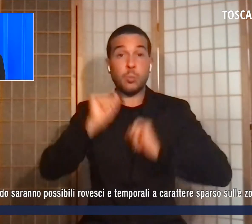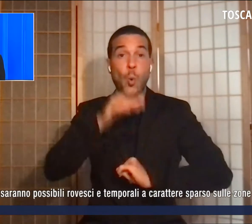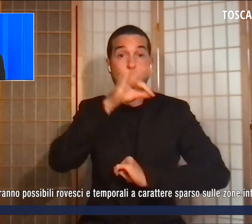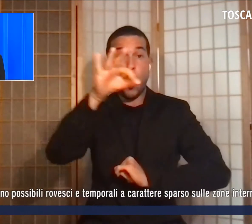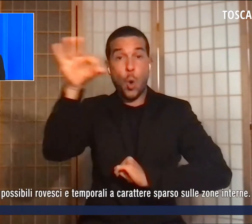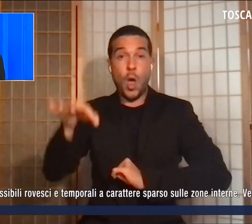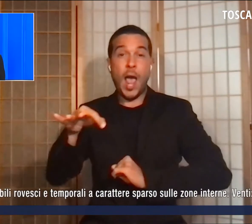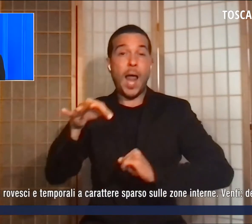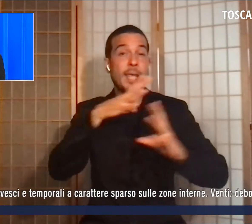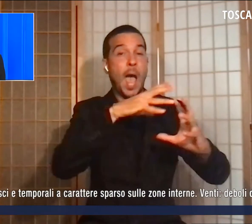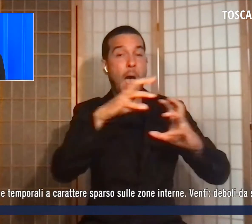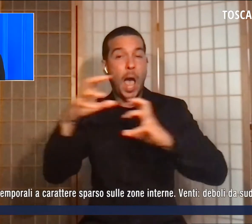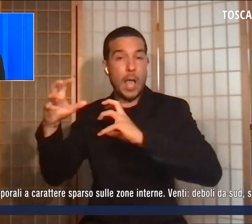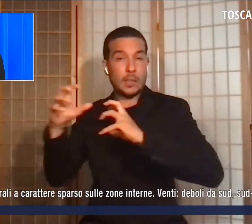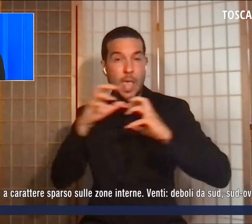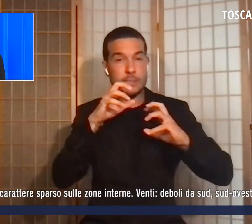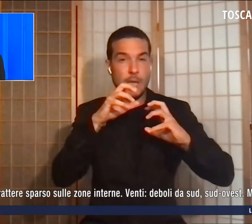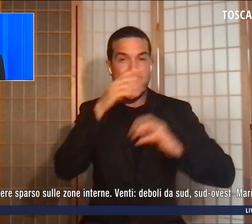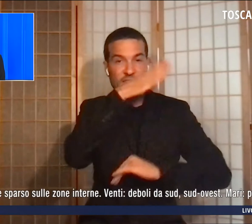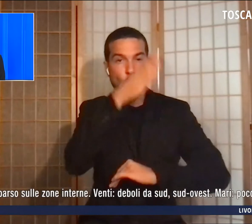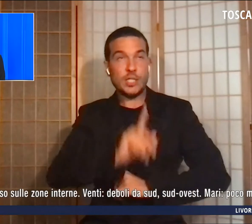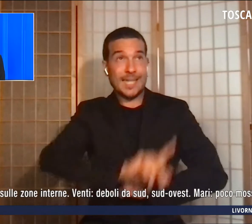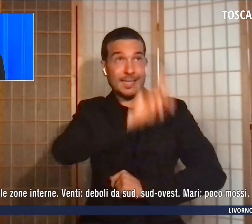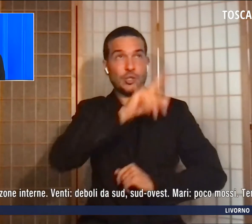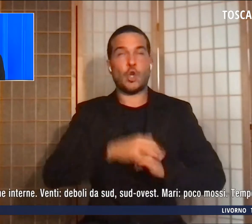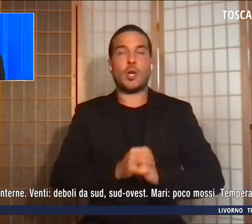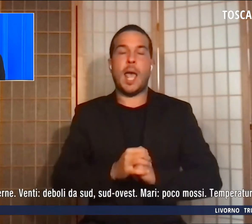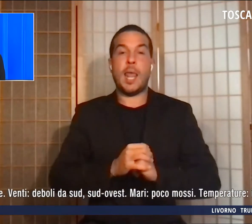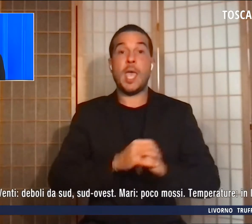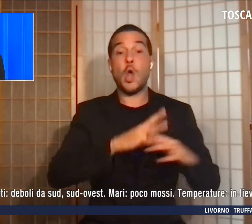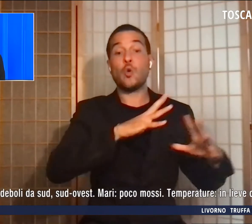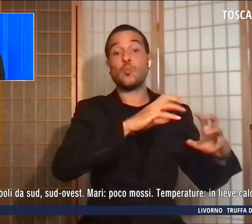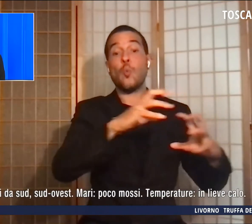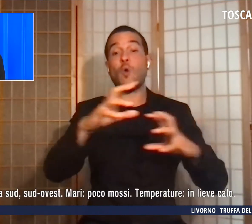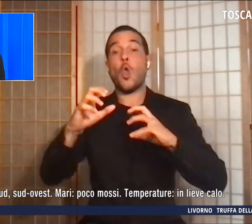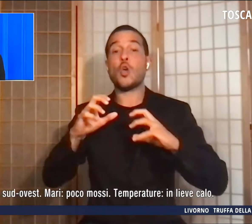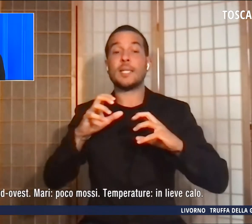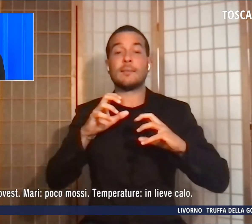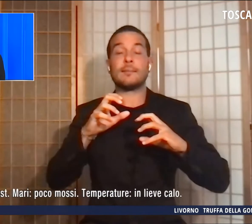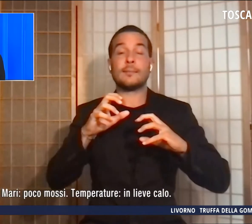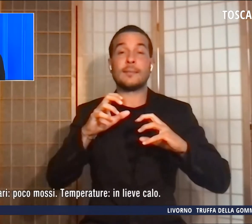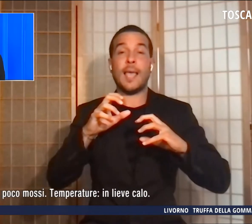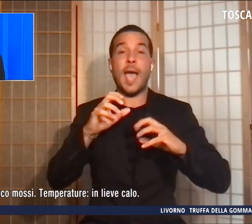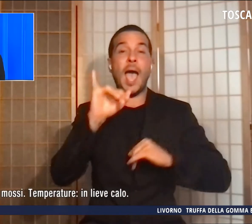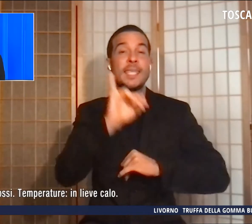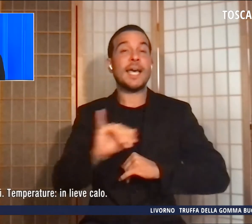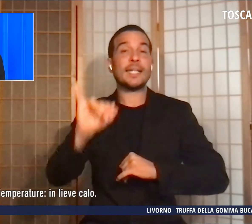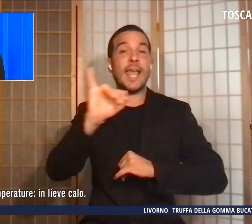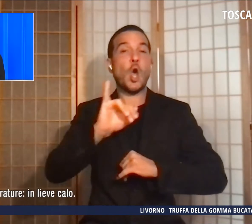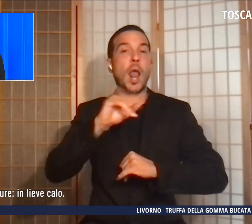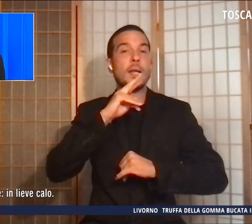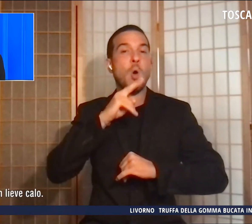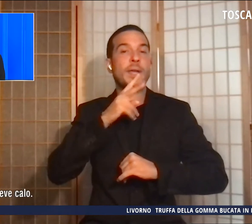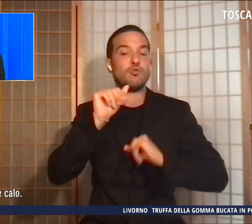costa settentrionale. Nuvolosità irregolare nel pomeriggio, quando saranno possibili rovesci e